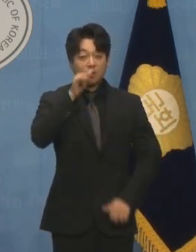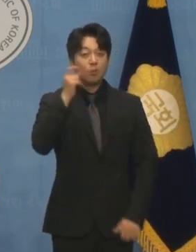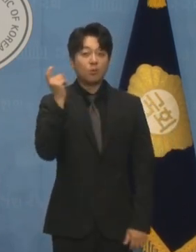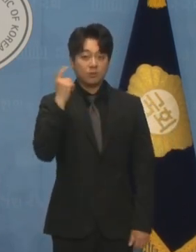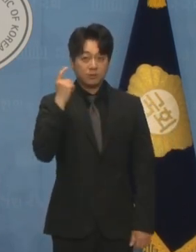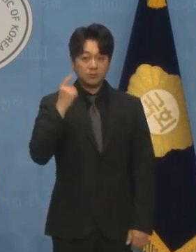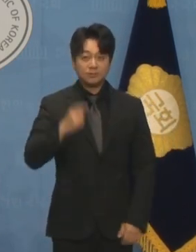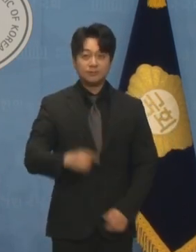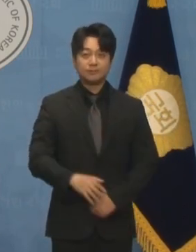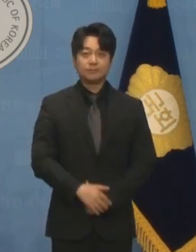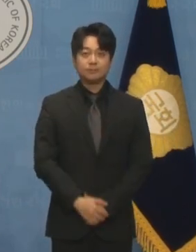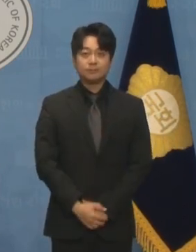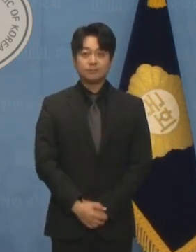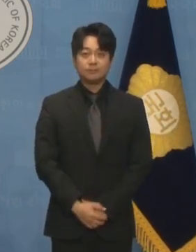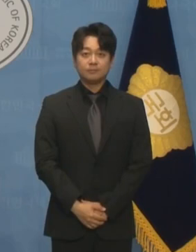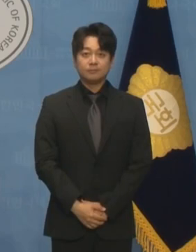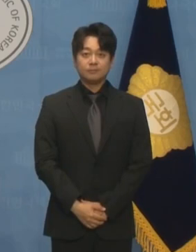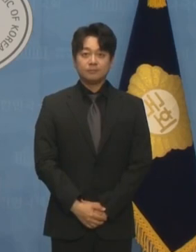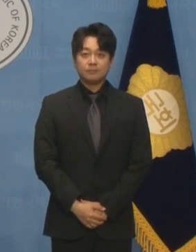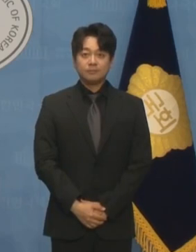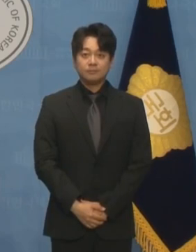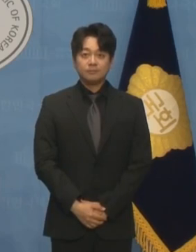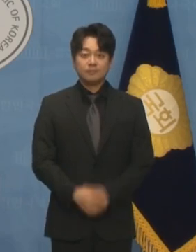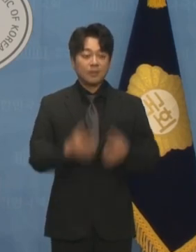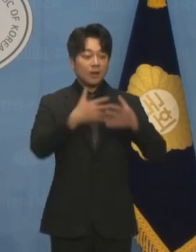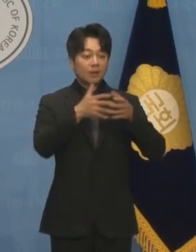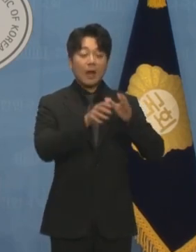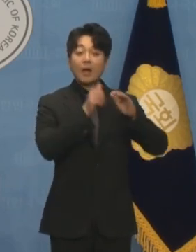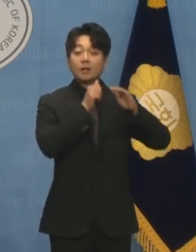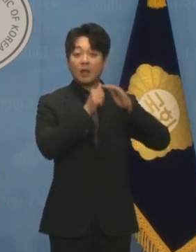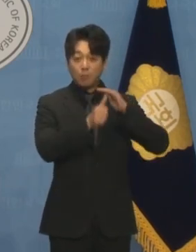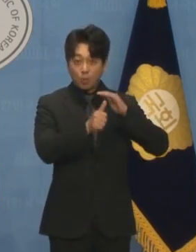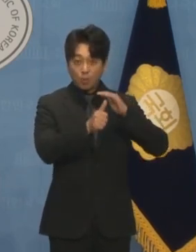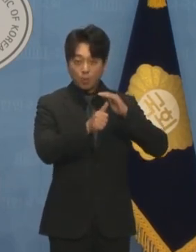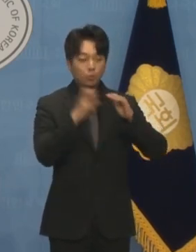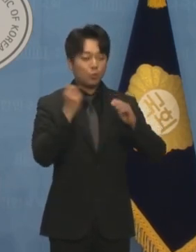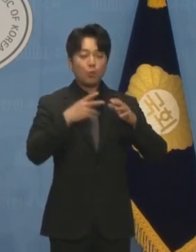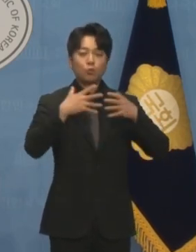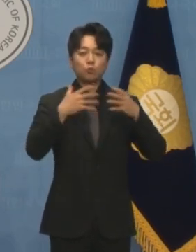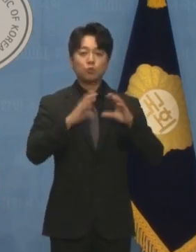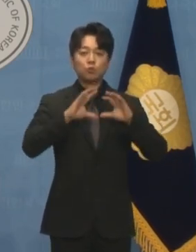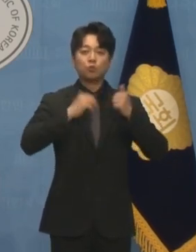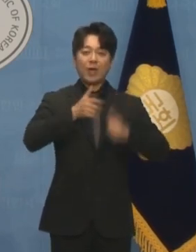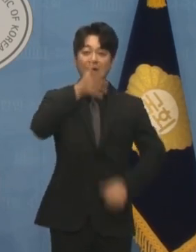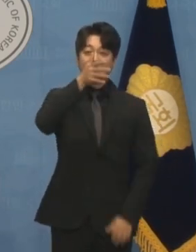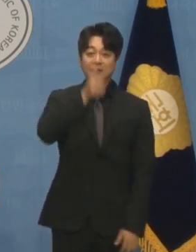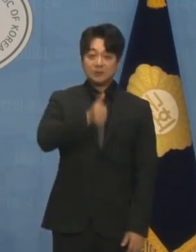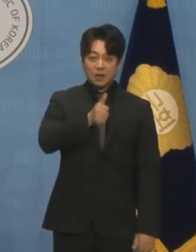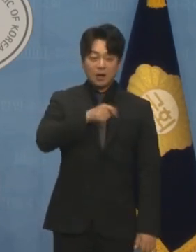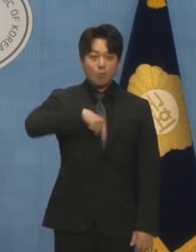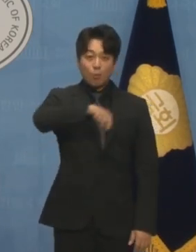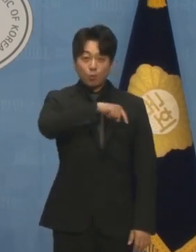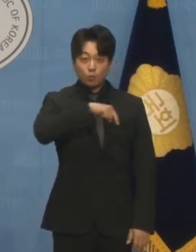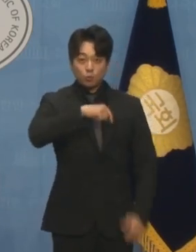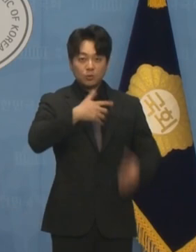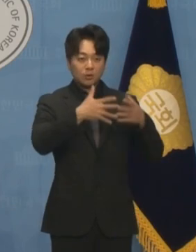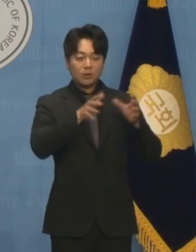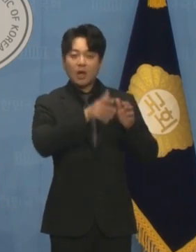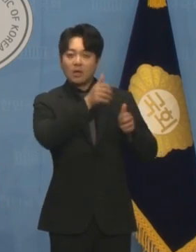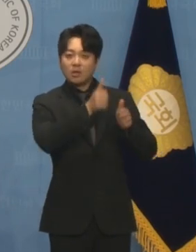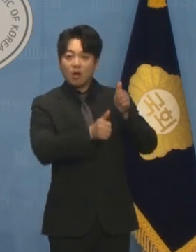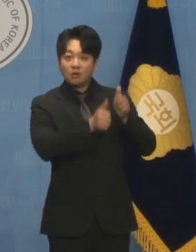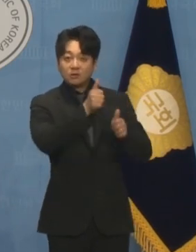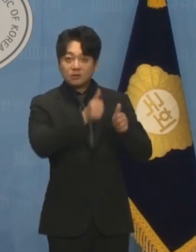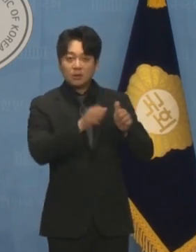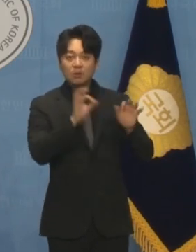원내대표에 이어 국회의장까지 내부 경쟁과 견제